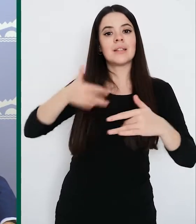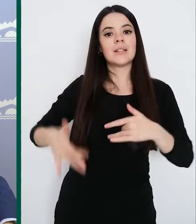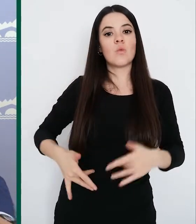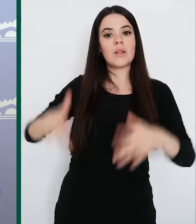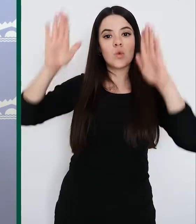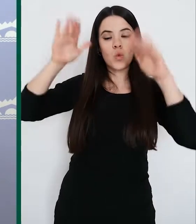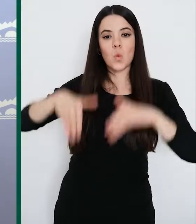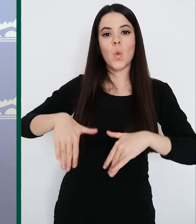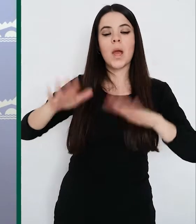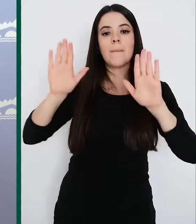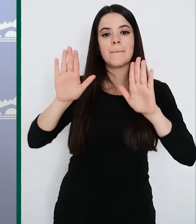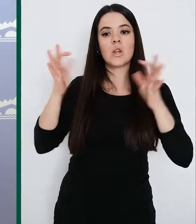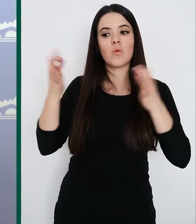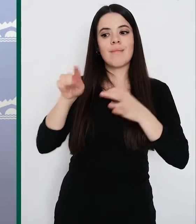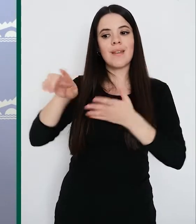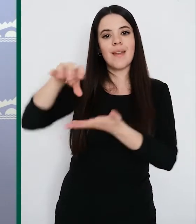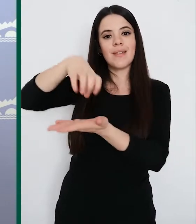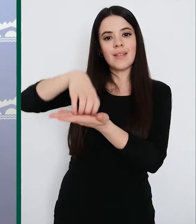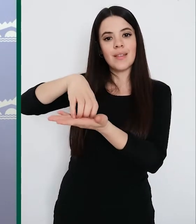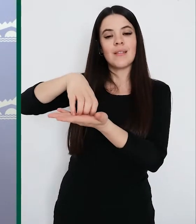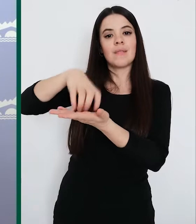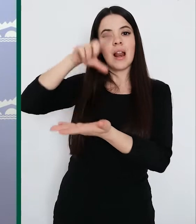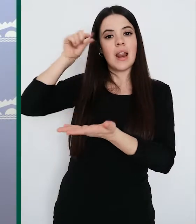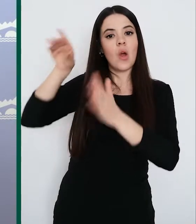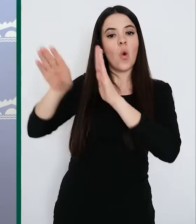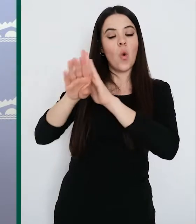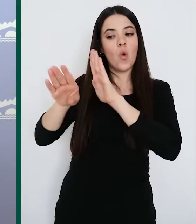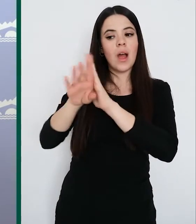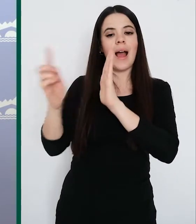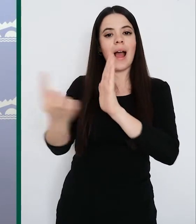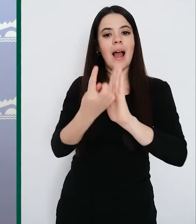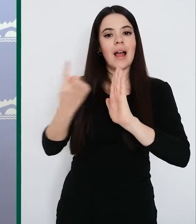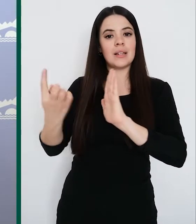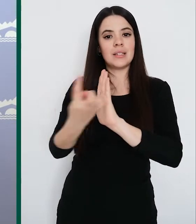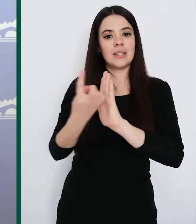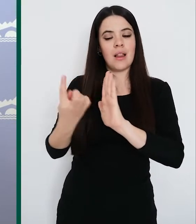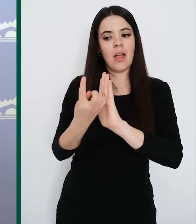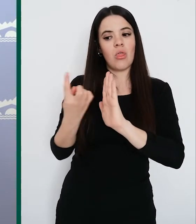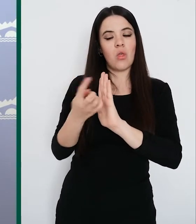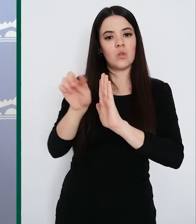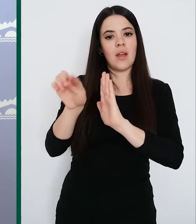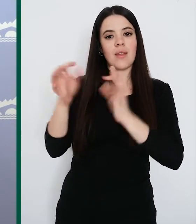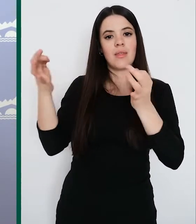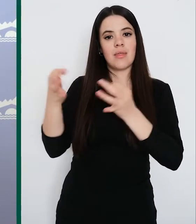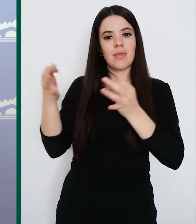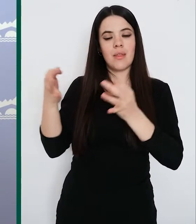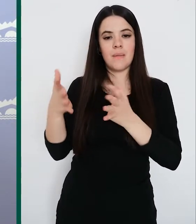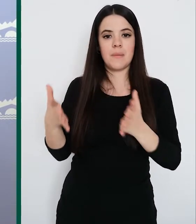deben mantener aislamiento y cuarentena. Y para que lo puedan hacer con completas garantías,